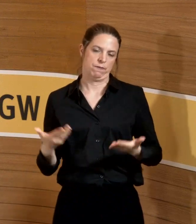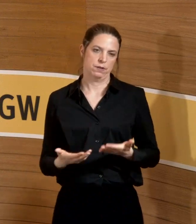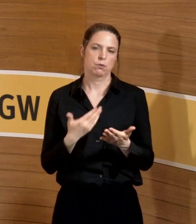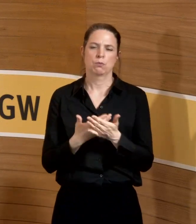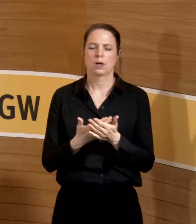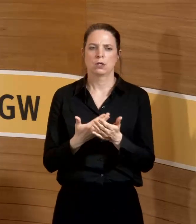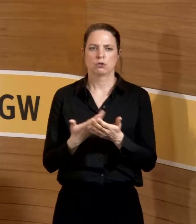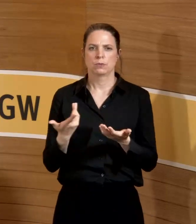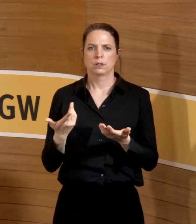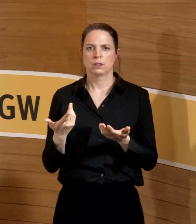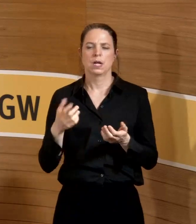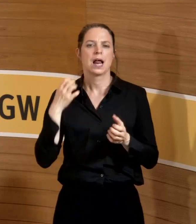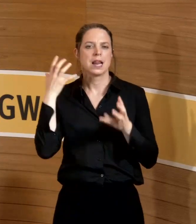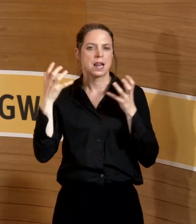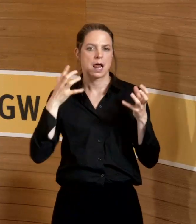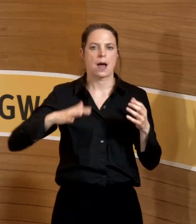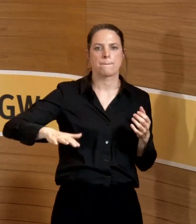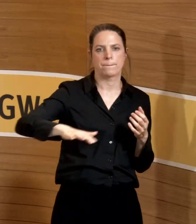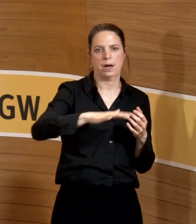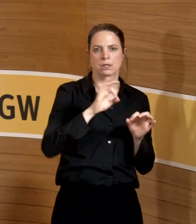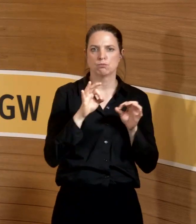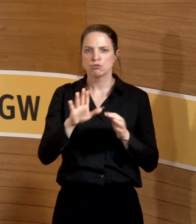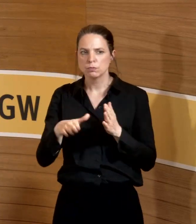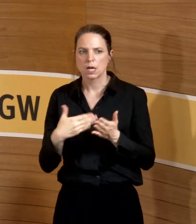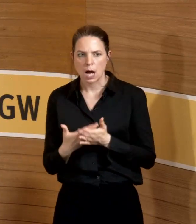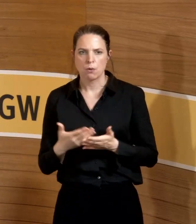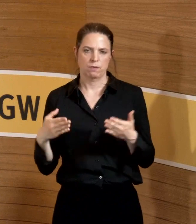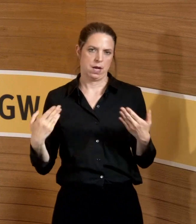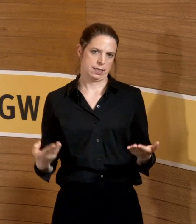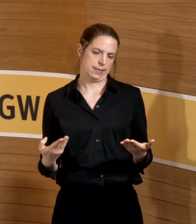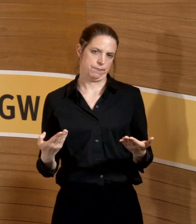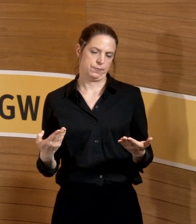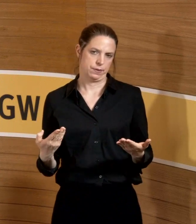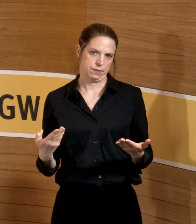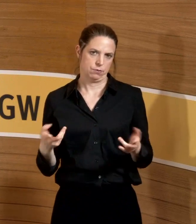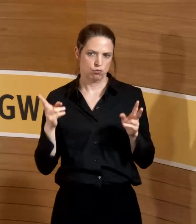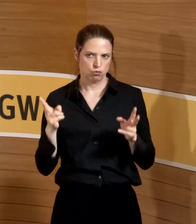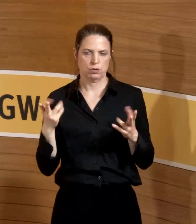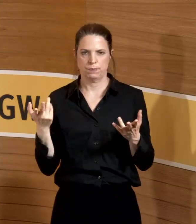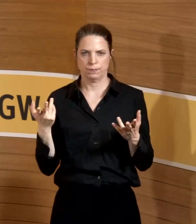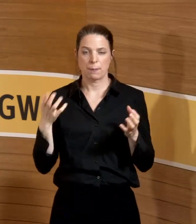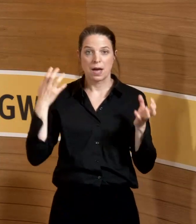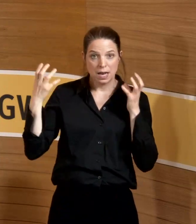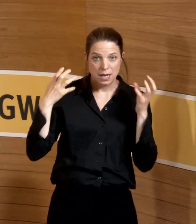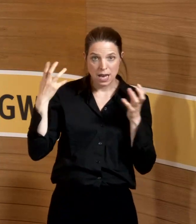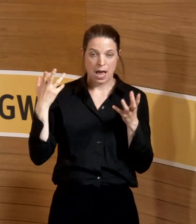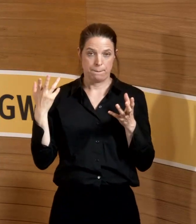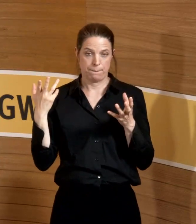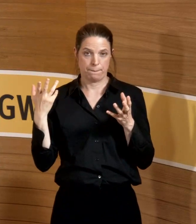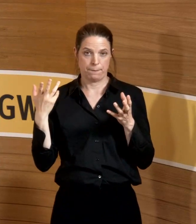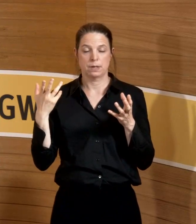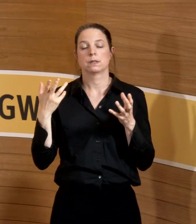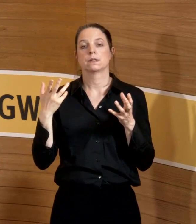den Lärm. Sie wissen, es gibt Lärmbereiche, da gibt es Auflagen und ganz unbenommen, aber Sie wissen auch, dass Lärm unterhalb der